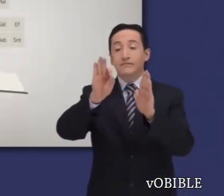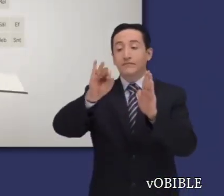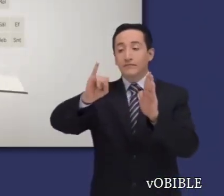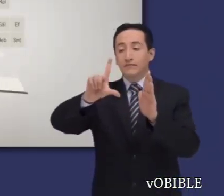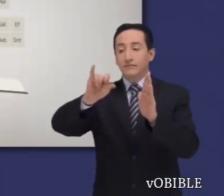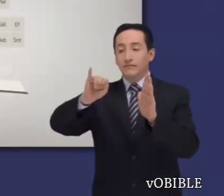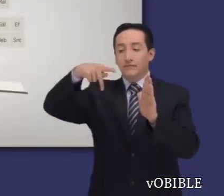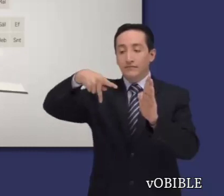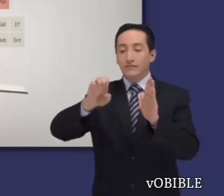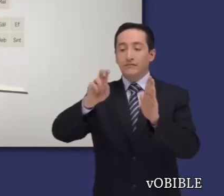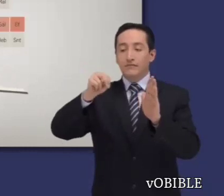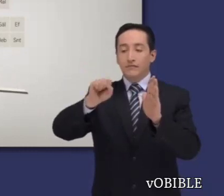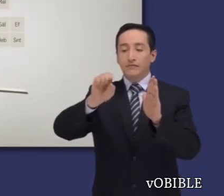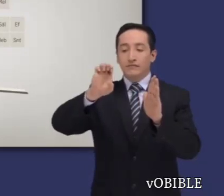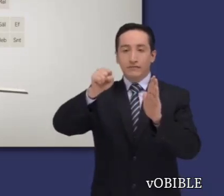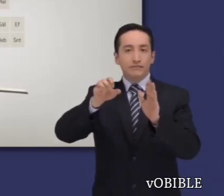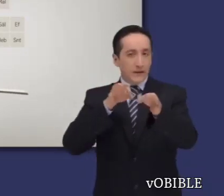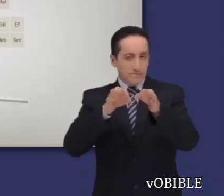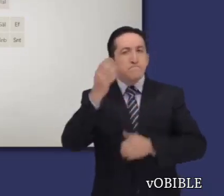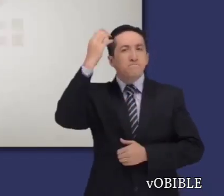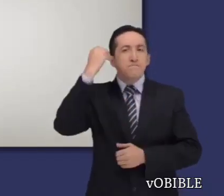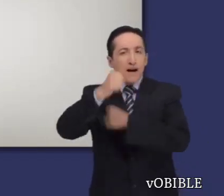Información sobre la carta a los filipenses.